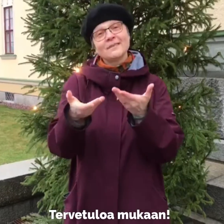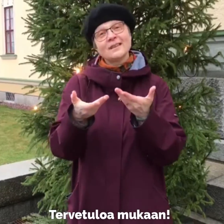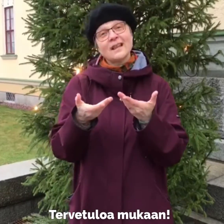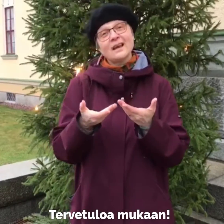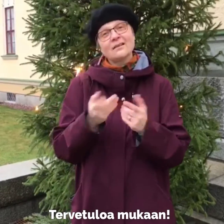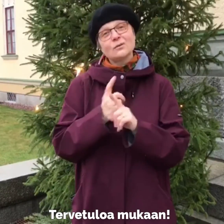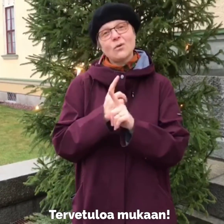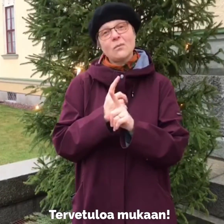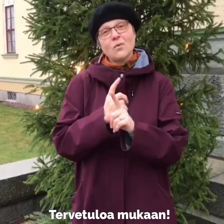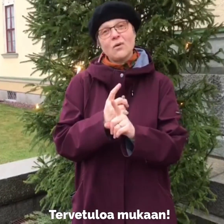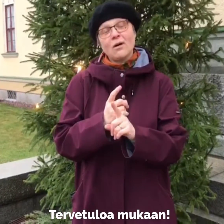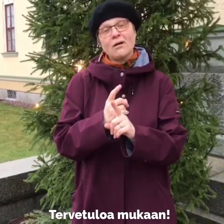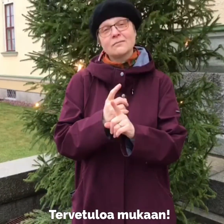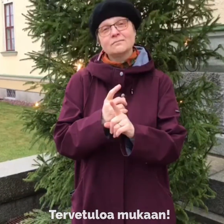Tervetuloa mukaan!